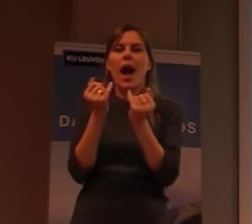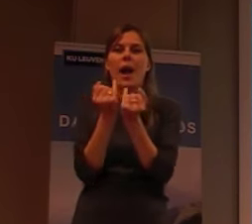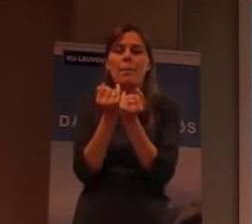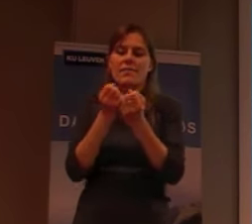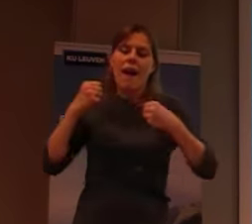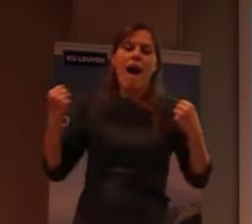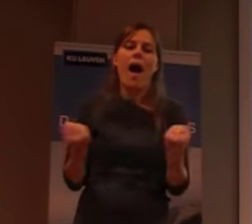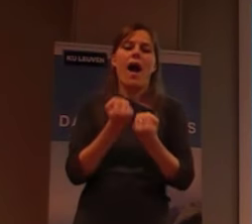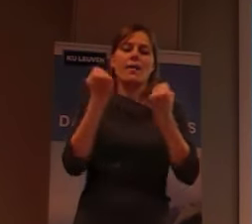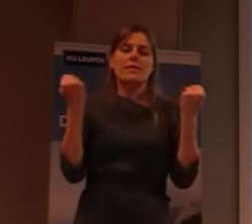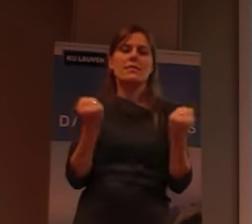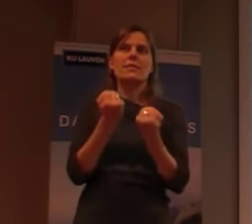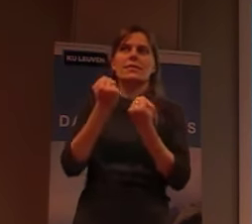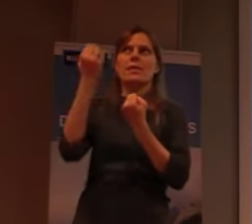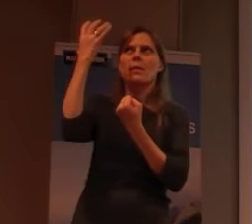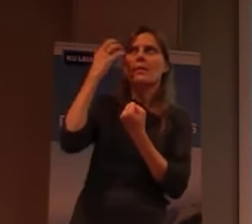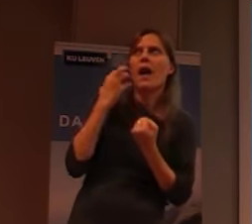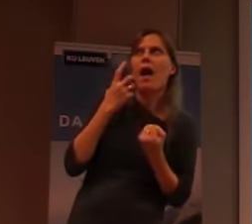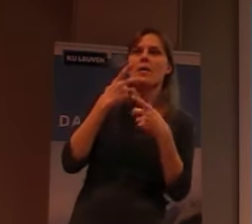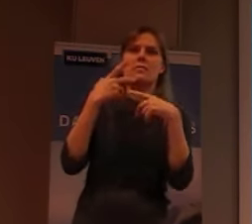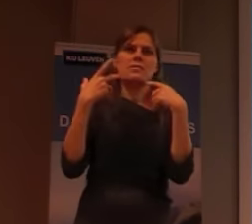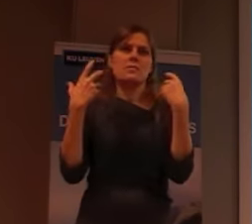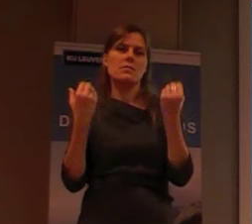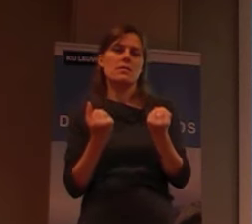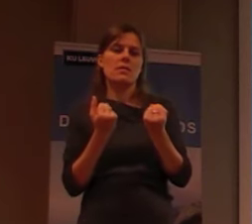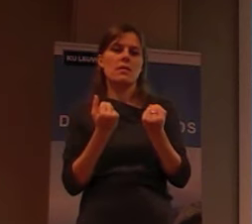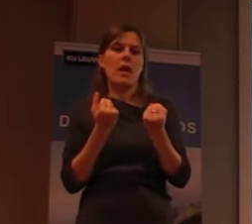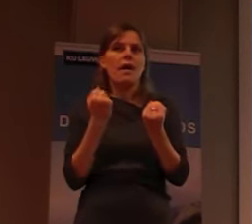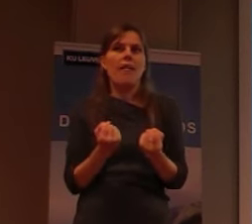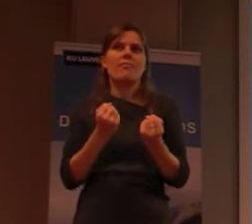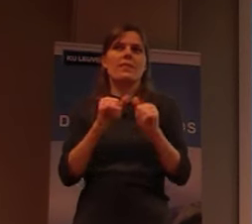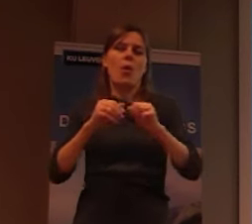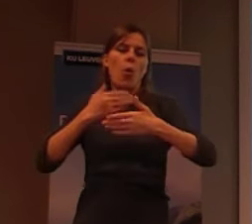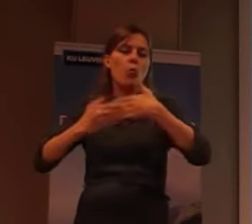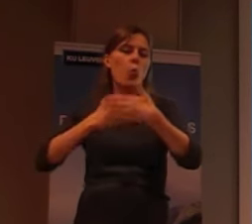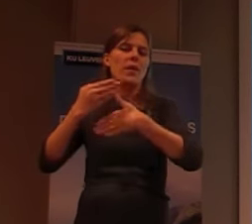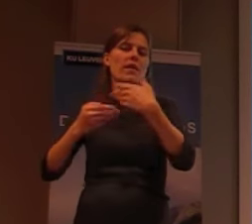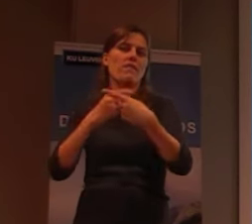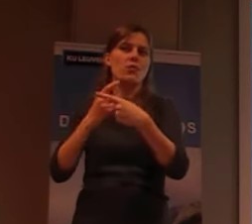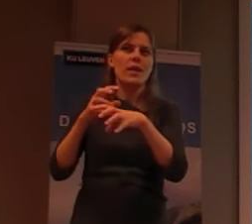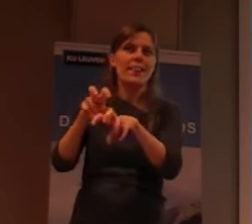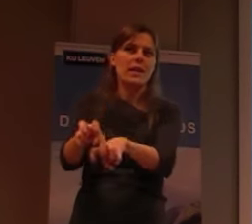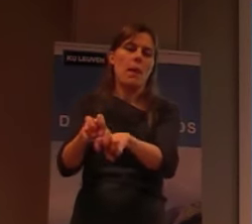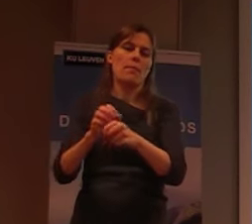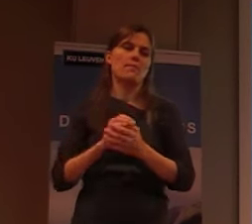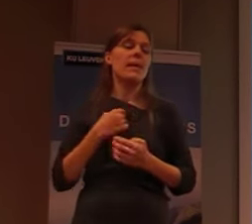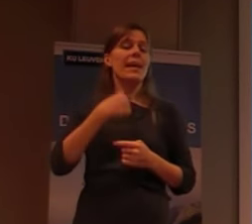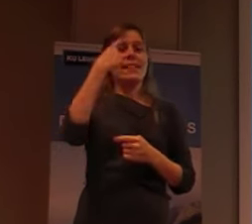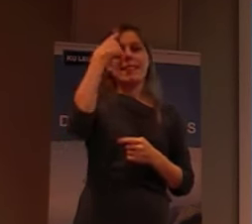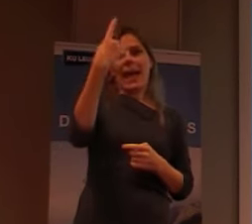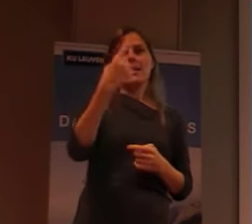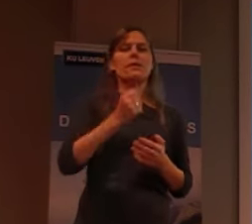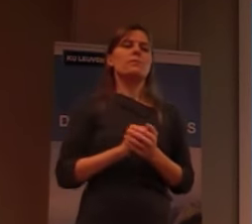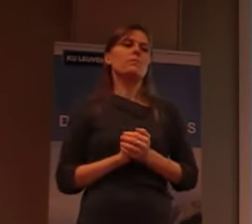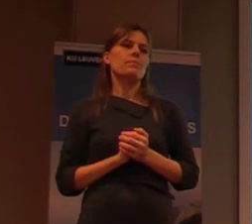kunnen opdoen, en dingen kunnen gaan ontwikkelen. Dus, denk, dames en heren, dat dat een